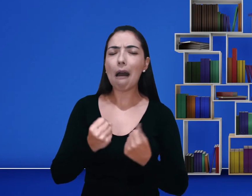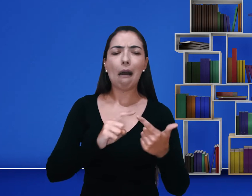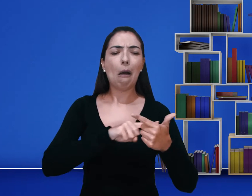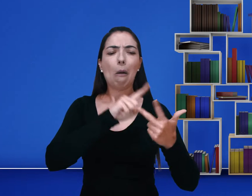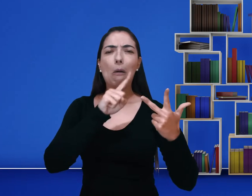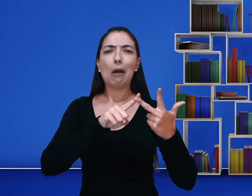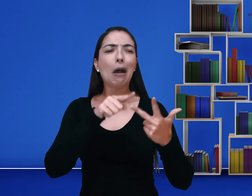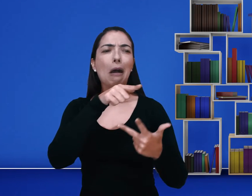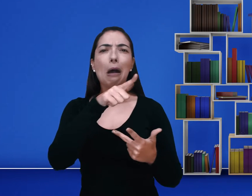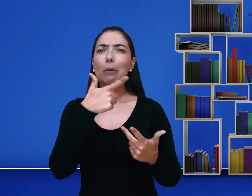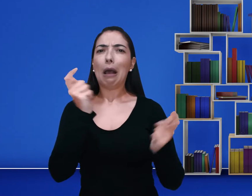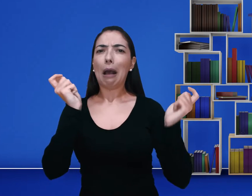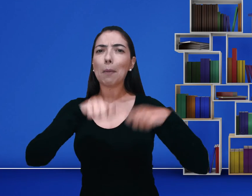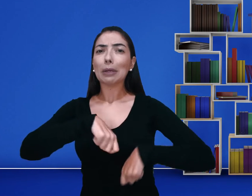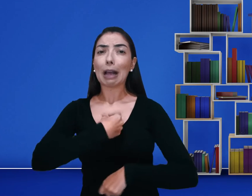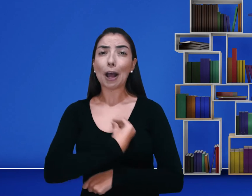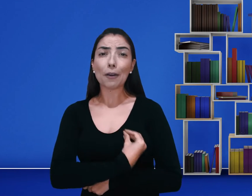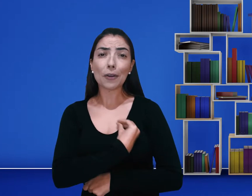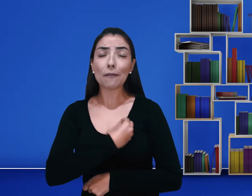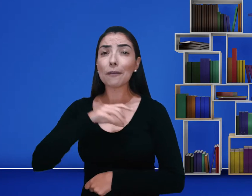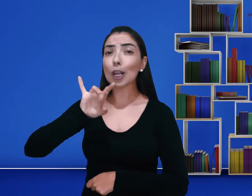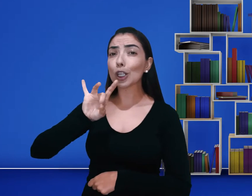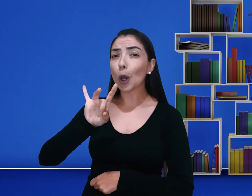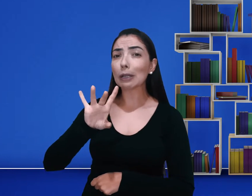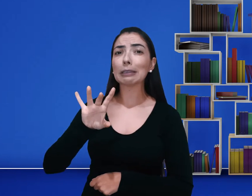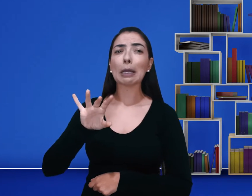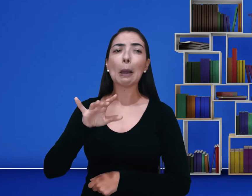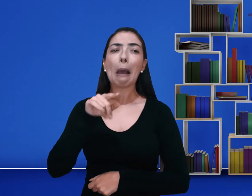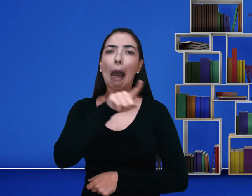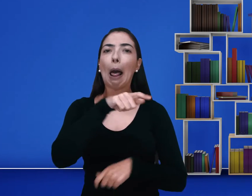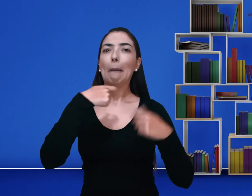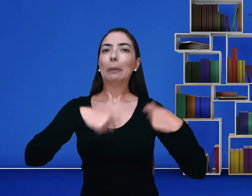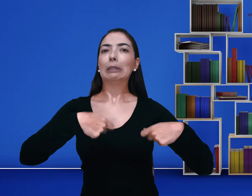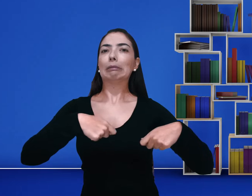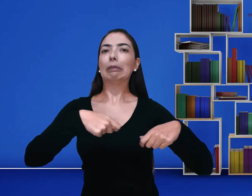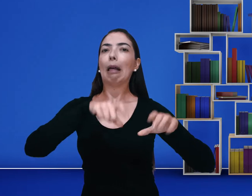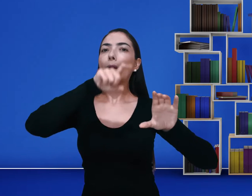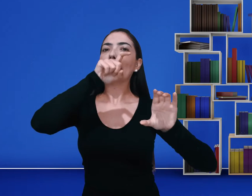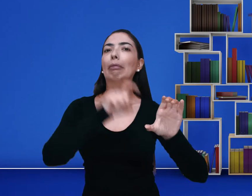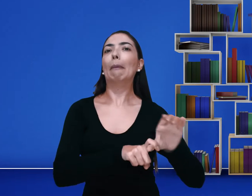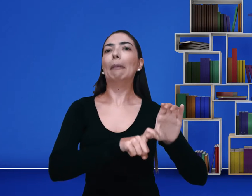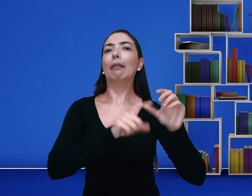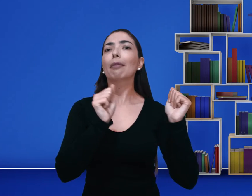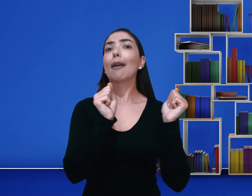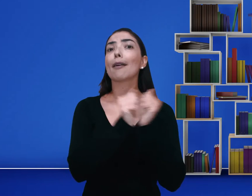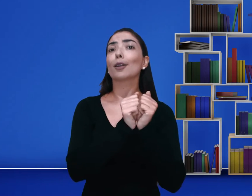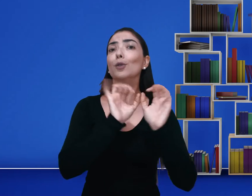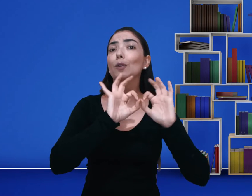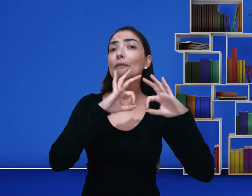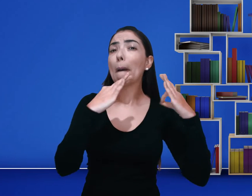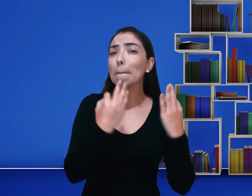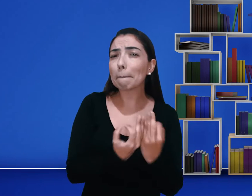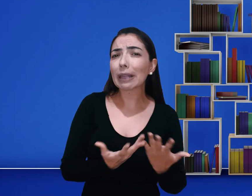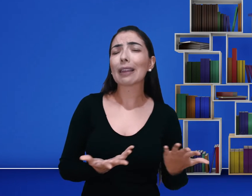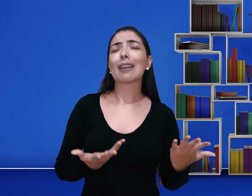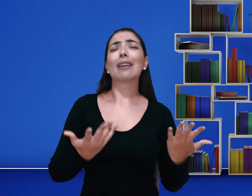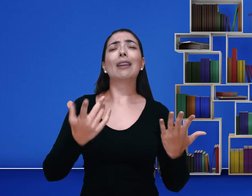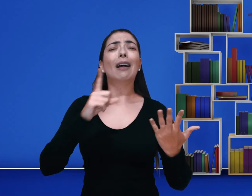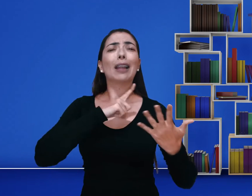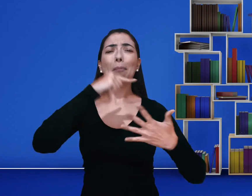dirigir, que eu não tinha capacidade de viver sozinha, que eu precisava sempre estar com a minha família, sendo dependente